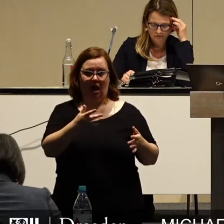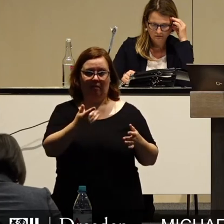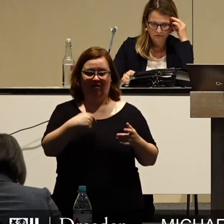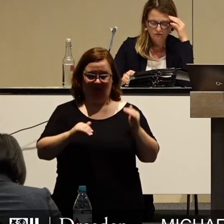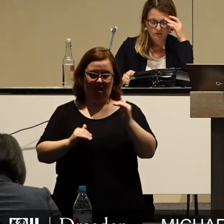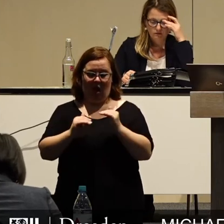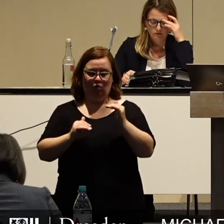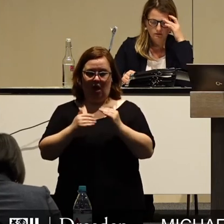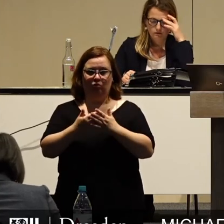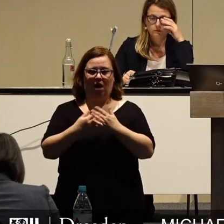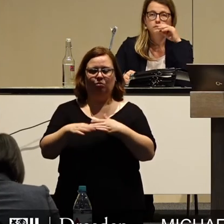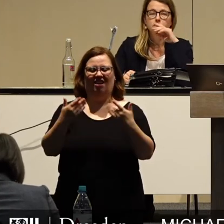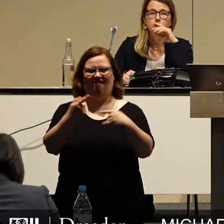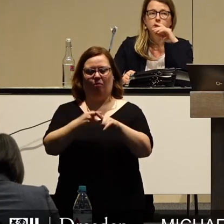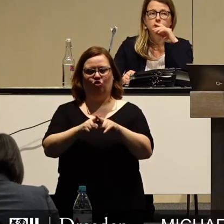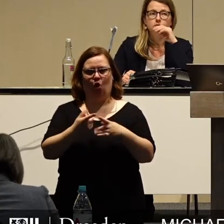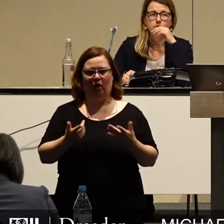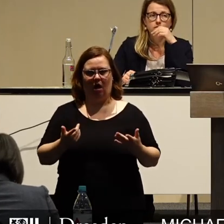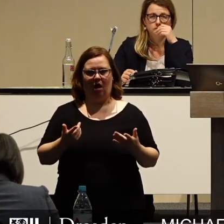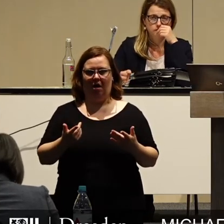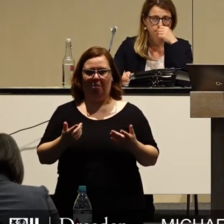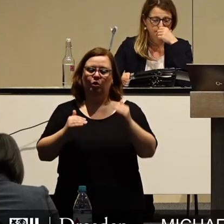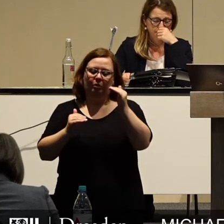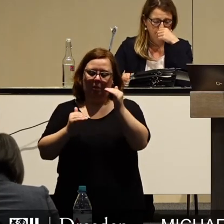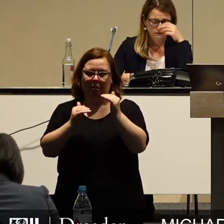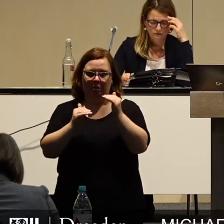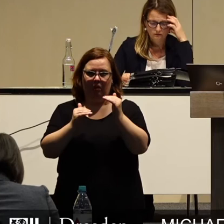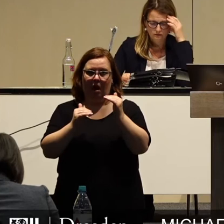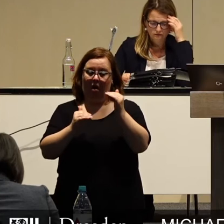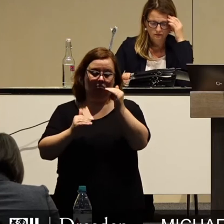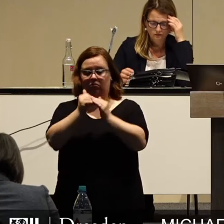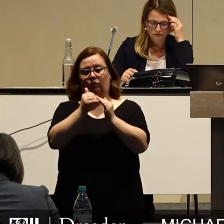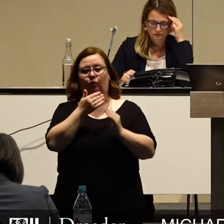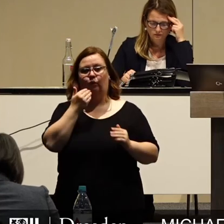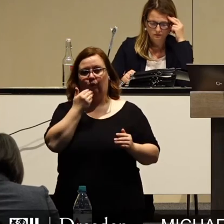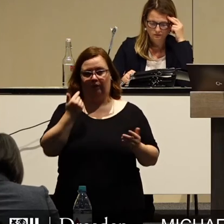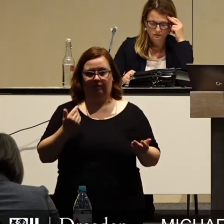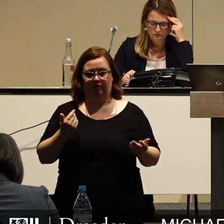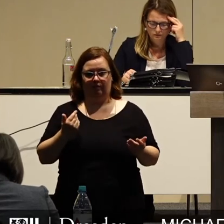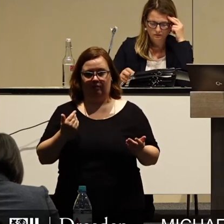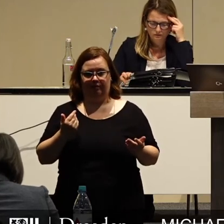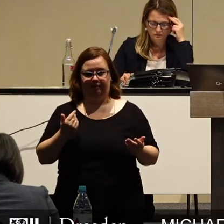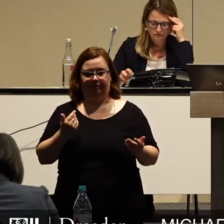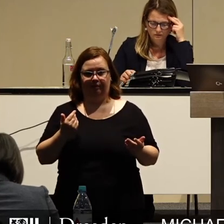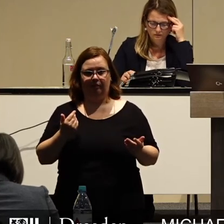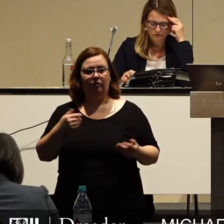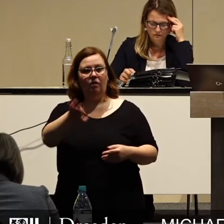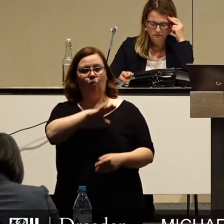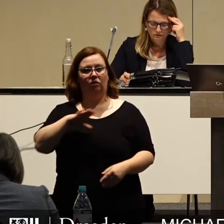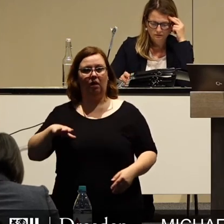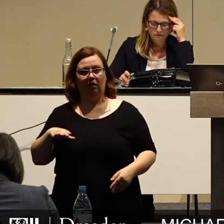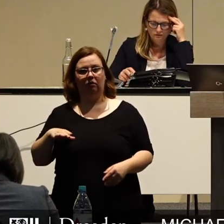Teilausgleich zum Beispiel bei der Gewerbesteuer bedeuten, mildern unser Problem und die Folgen für Dresden. Es gibt auch in Sachsen